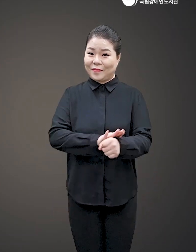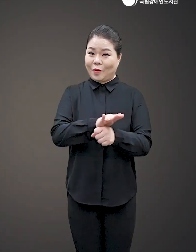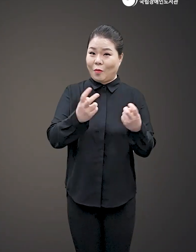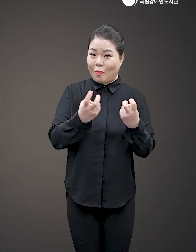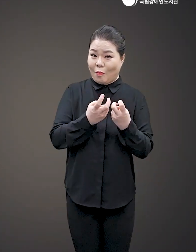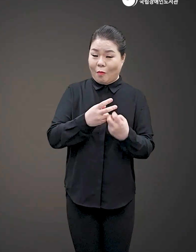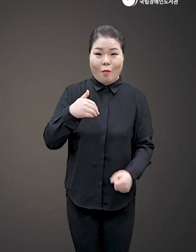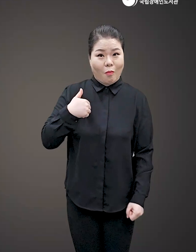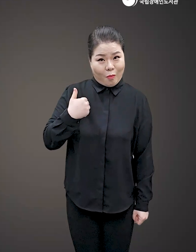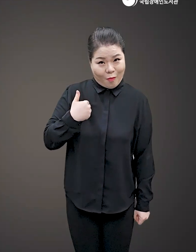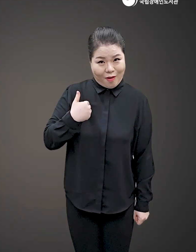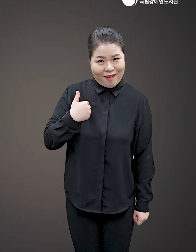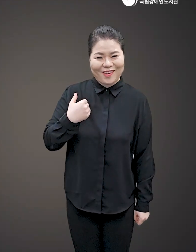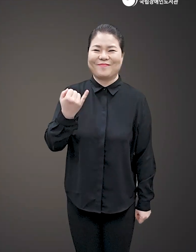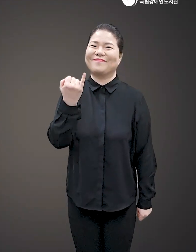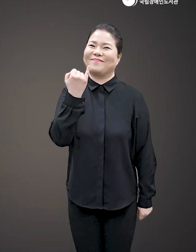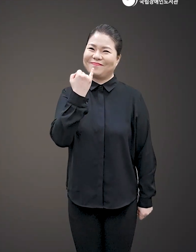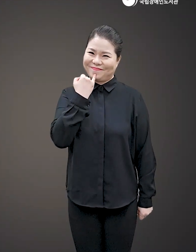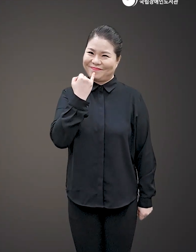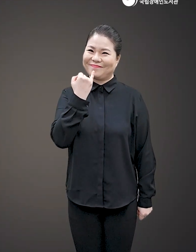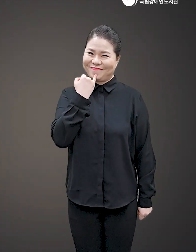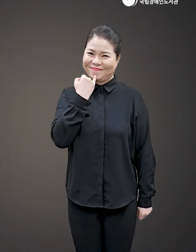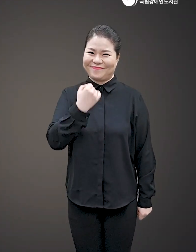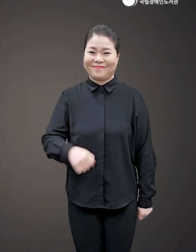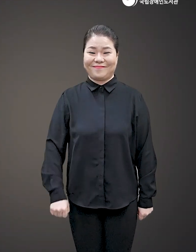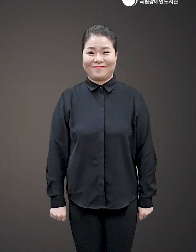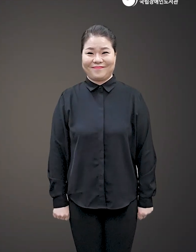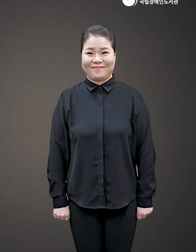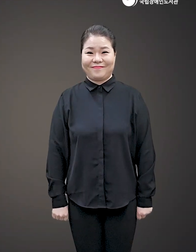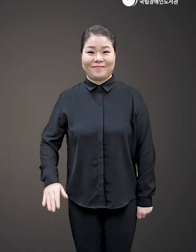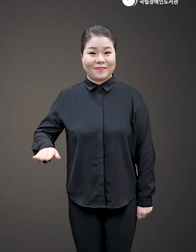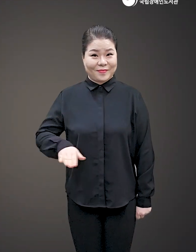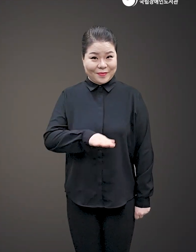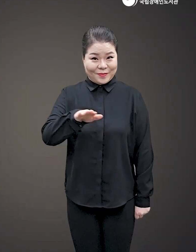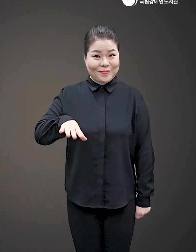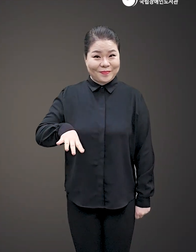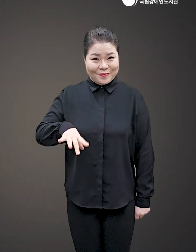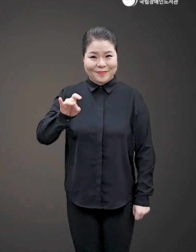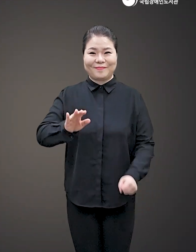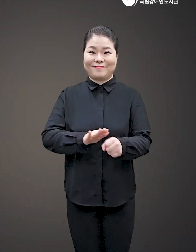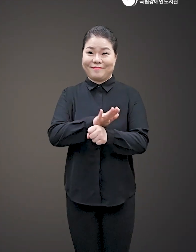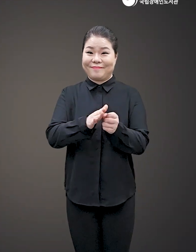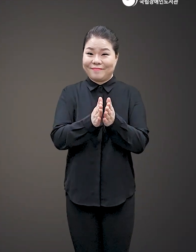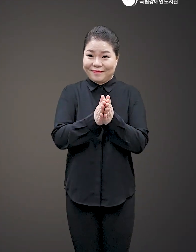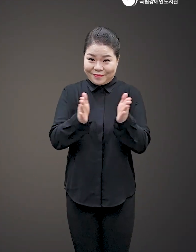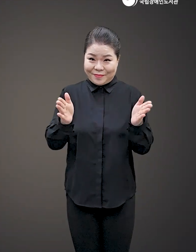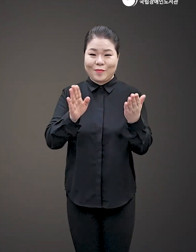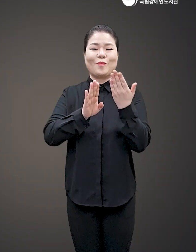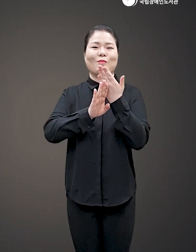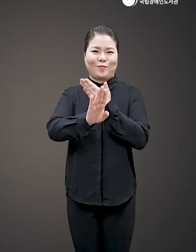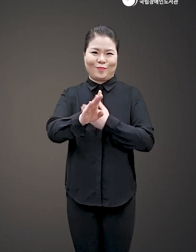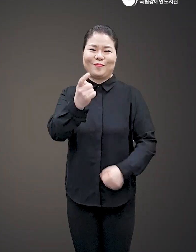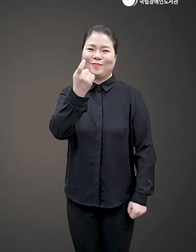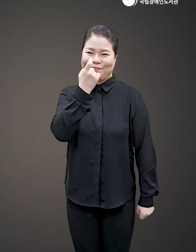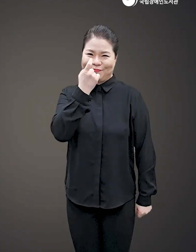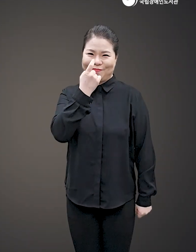사랑하는 법을 몰라도 괜찮아 우리가 먼저 사랑하면 돼